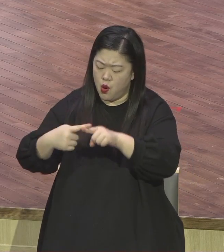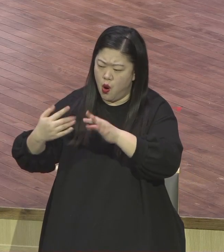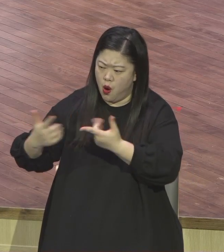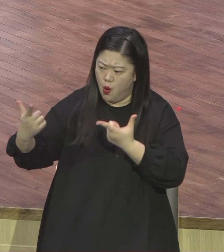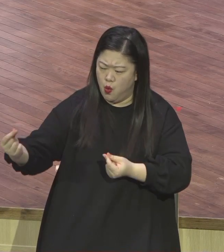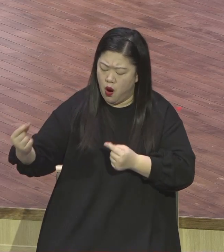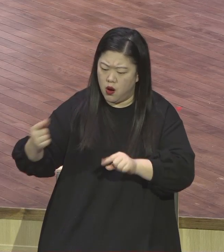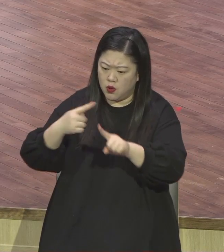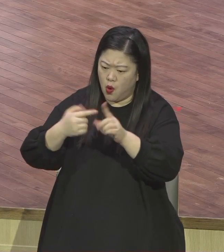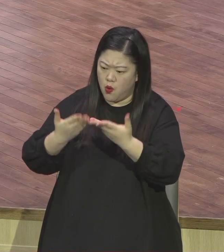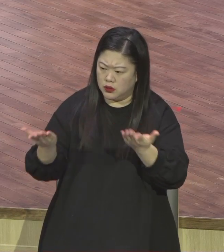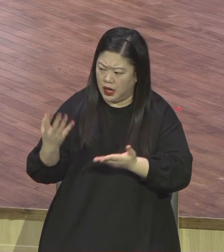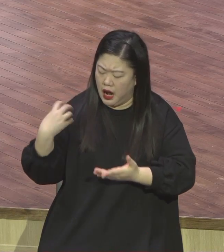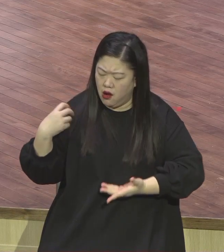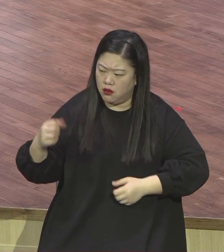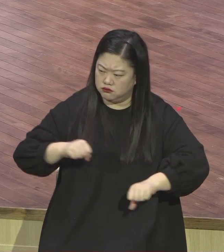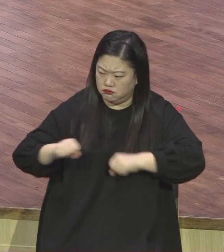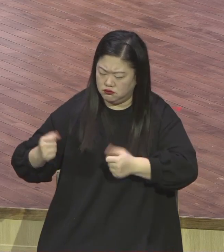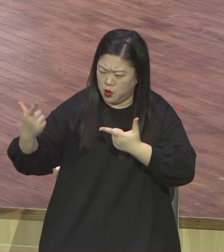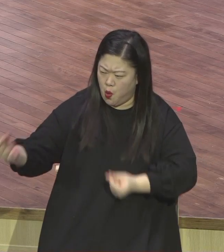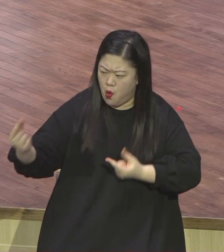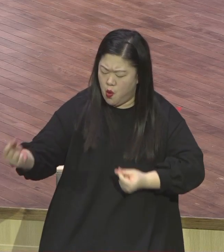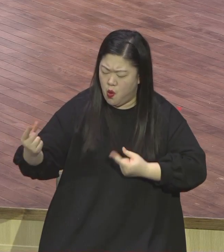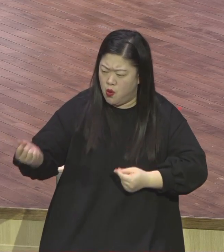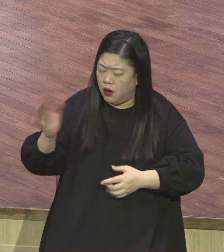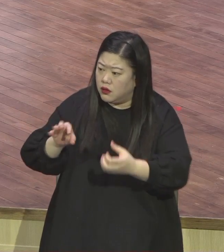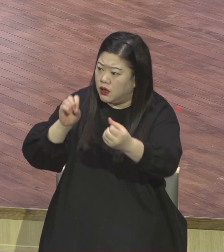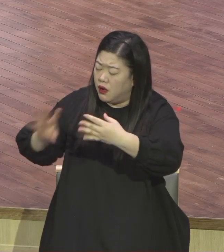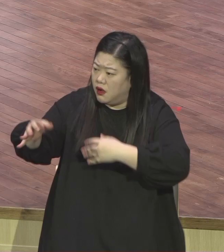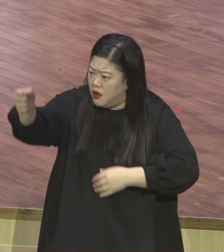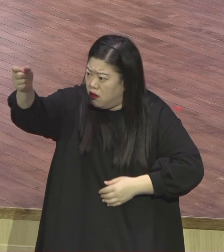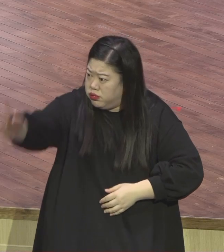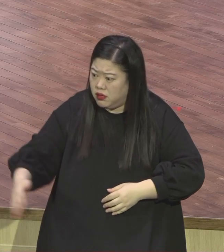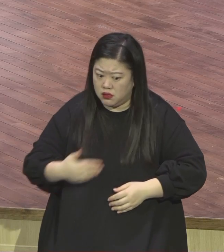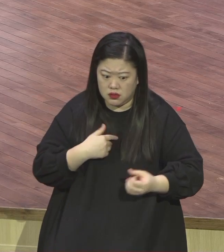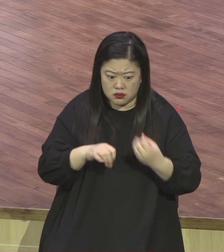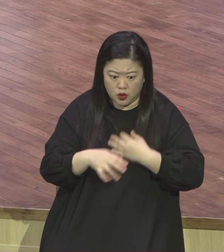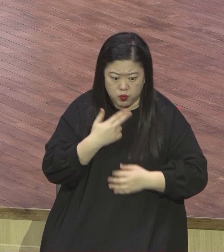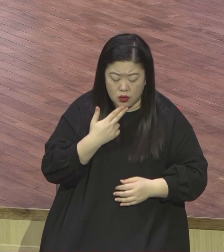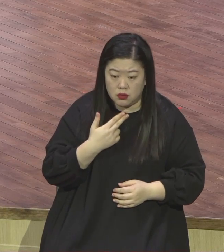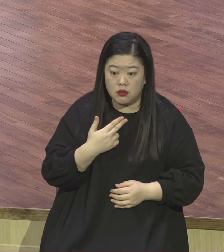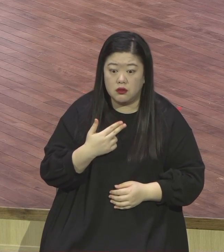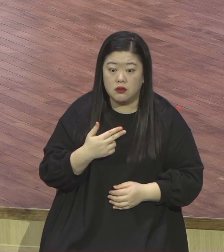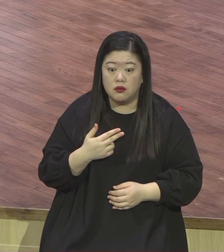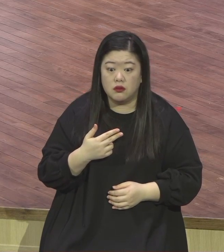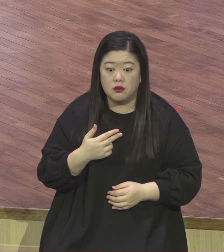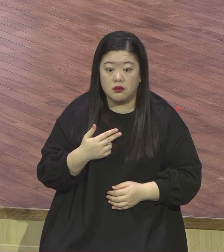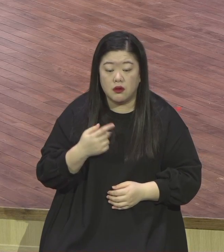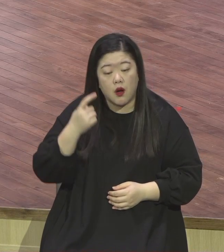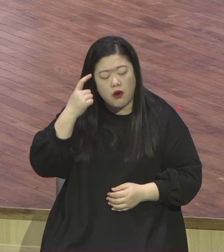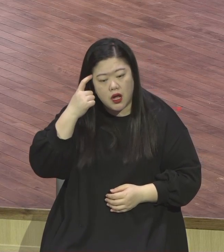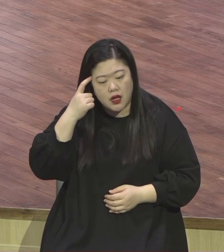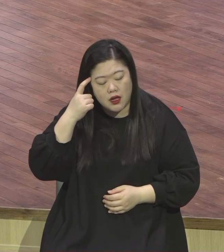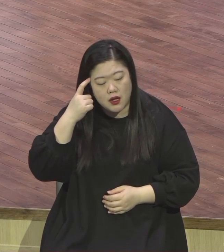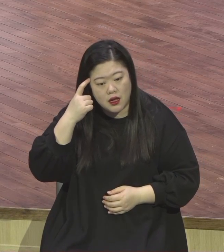인본주인에서지 답답하니까 사단은 어떻게 했으든지